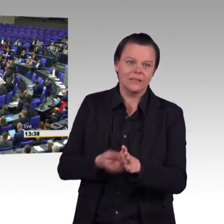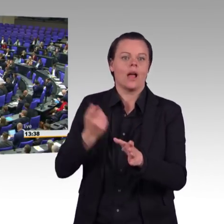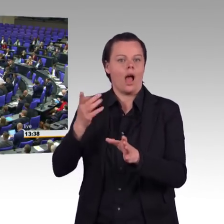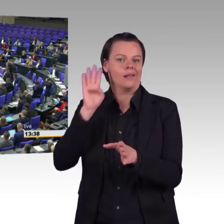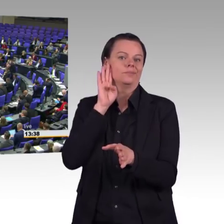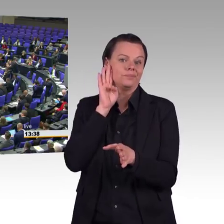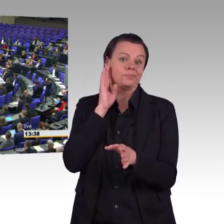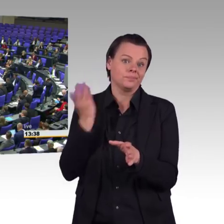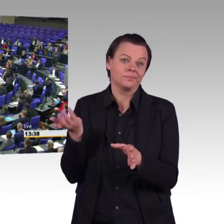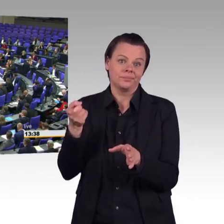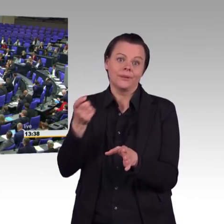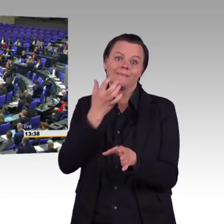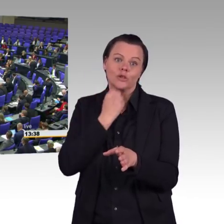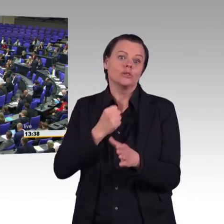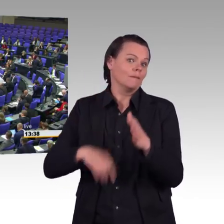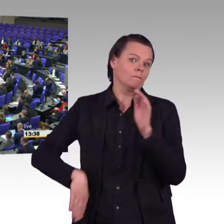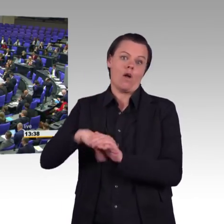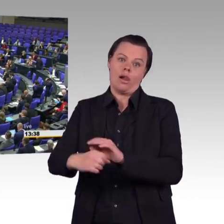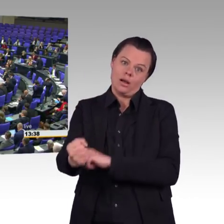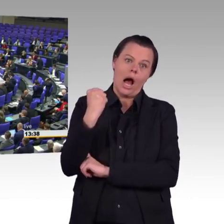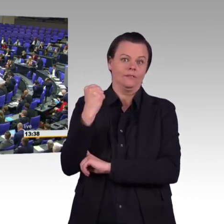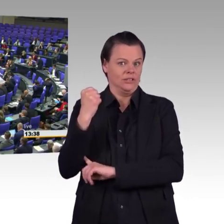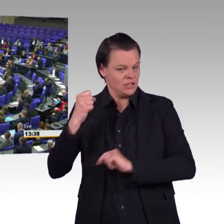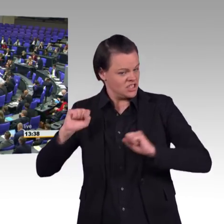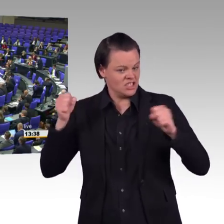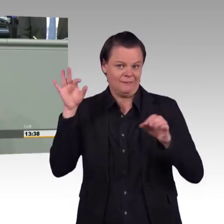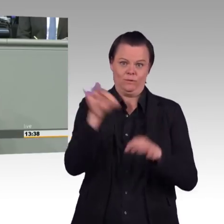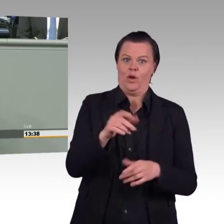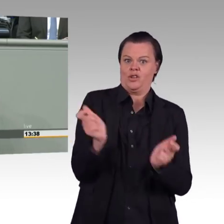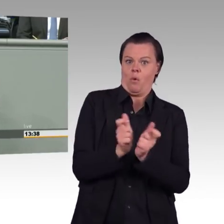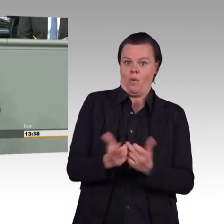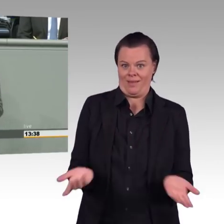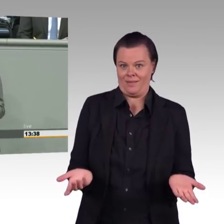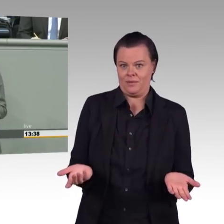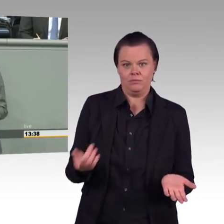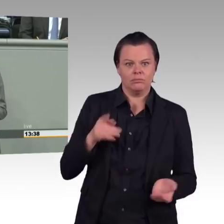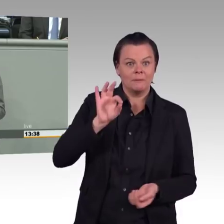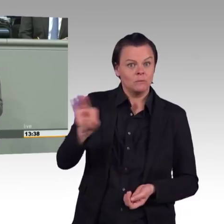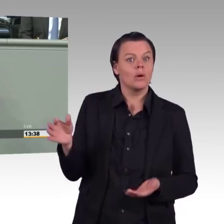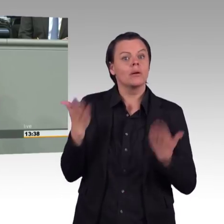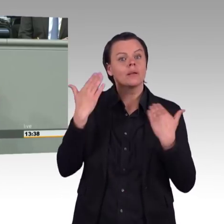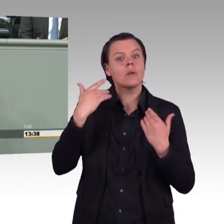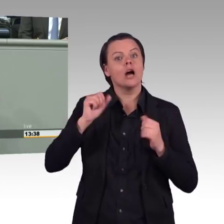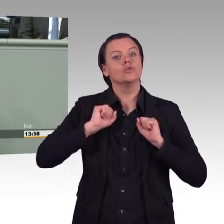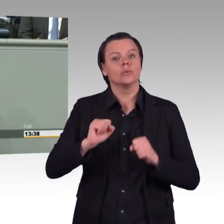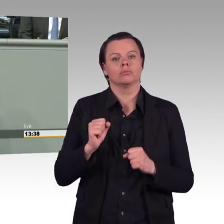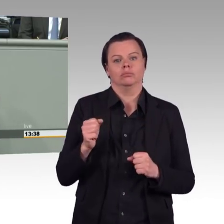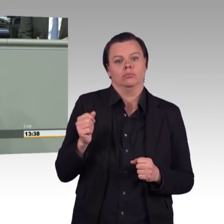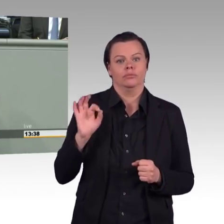Aber die FDP brauche ich nicht erwähnen. Die Antwort ist immer. Markt, Markt, Markt. Nee, das klappt nicht mehr. Wir brauchen Ordnungsrecht. Aber was sehr… Gestatten